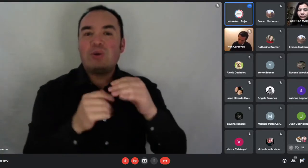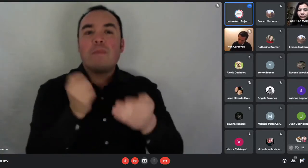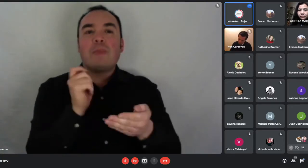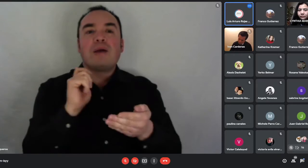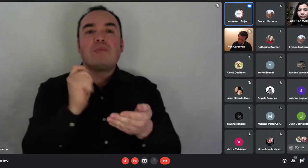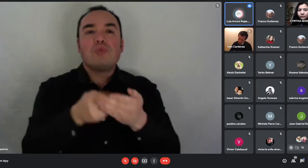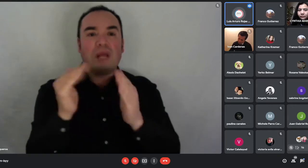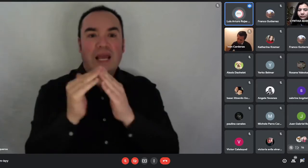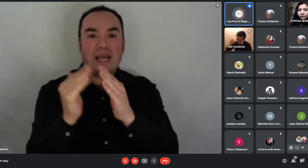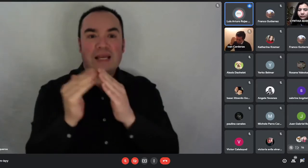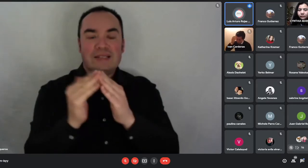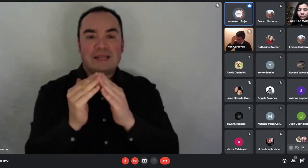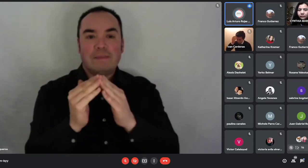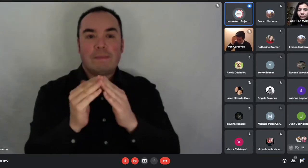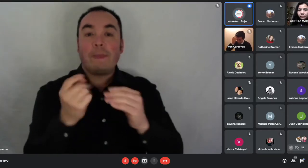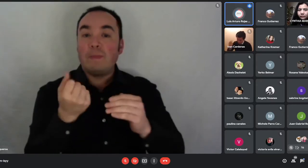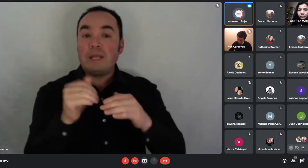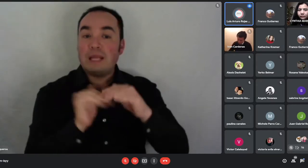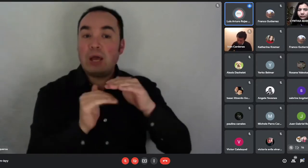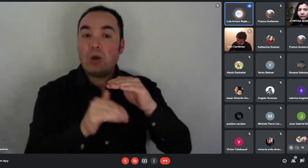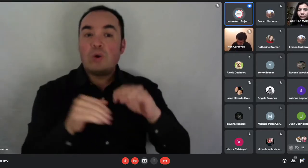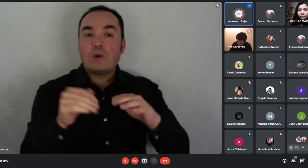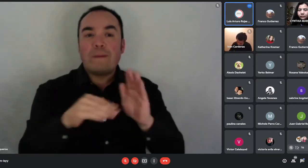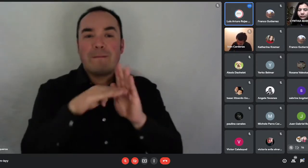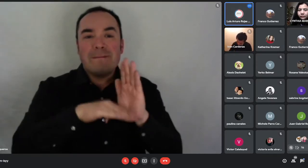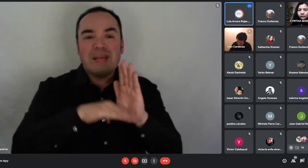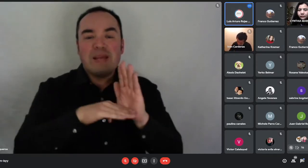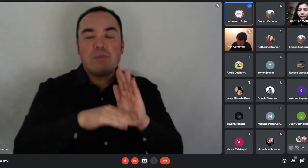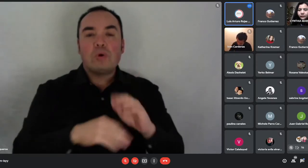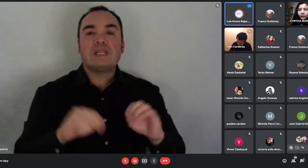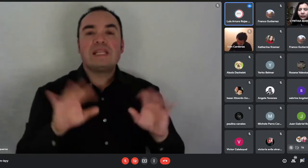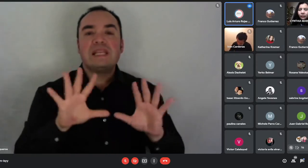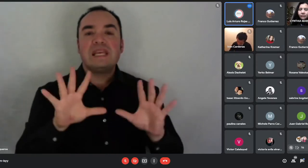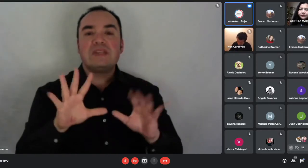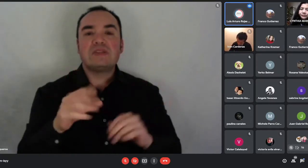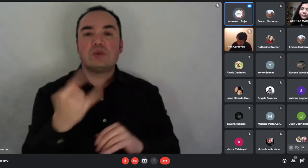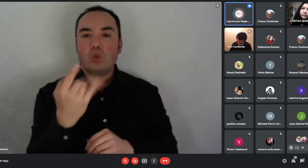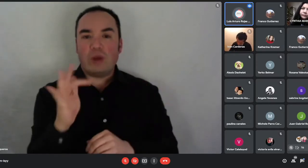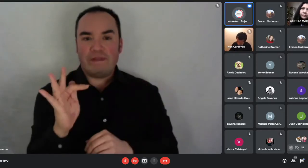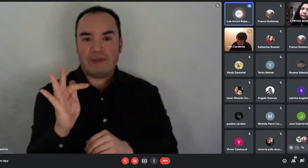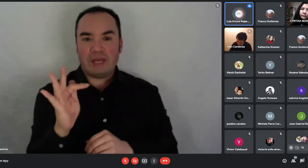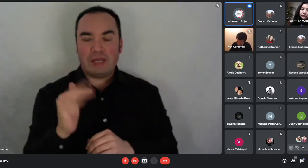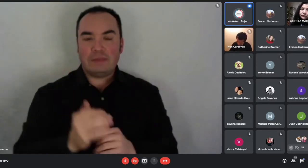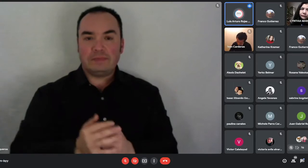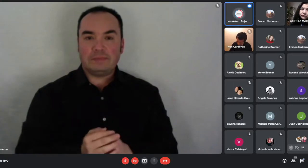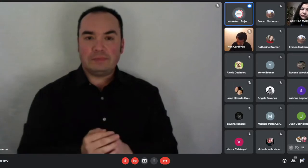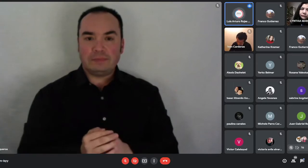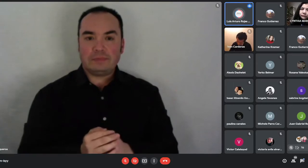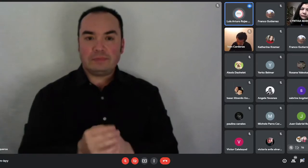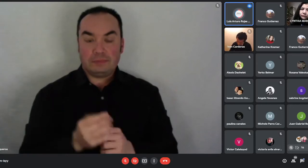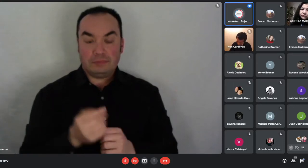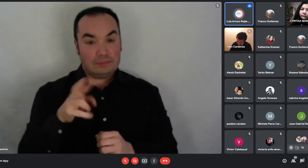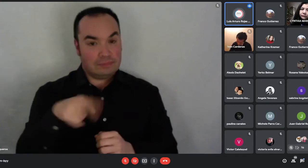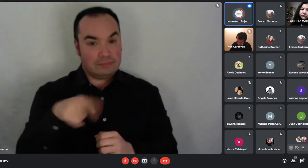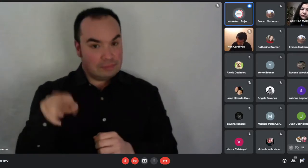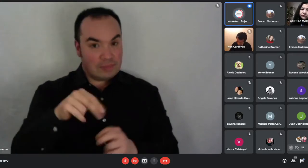de fomento. Para postular al fondo solidario, el DS-49, la cuenta de ahorro para la vivienda debe tener al menos